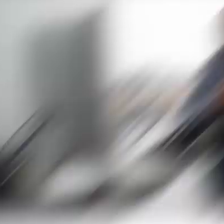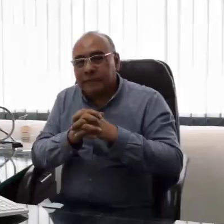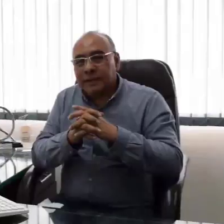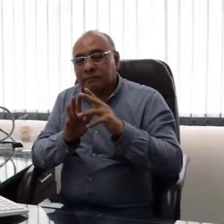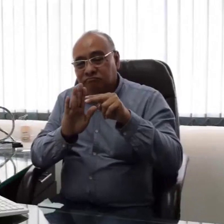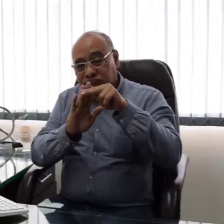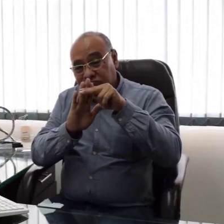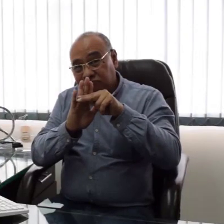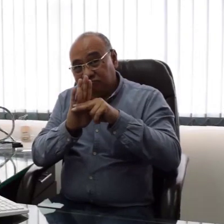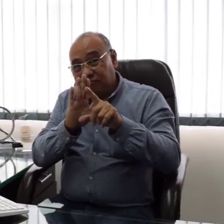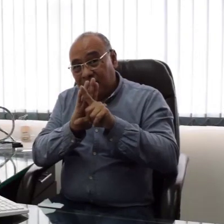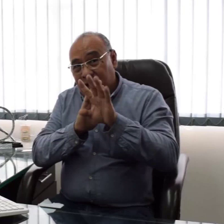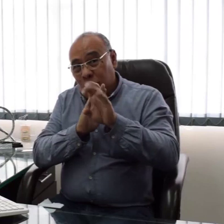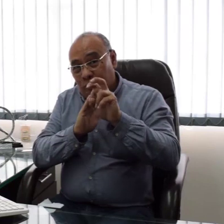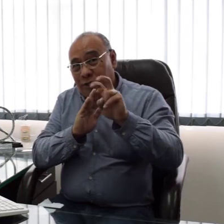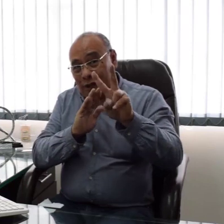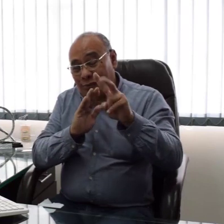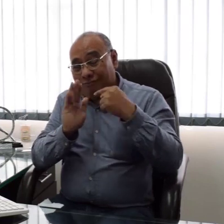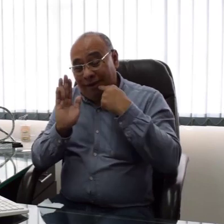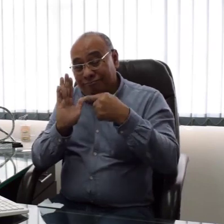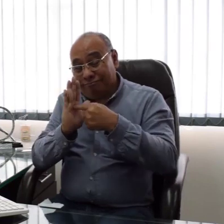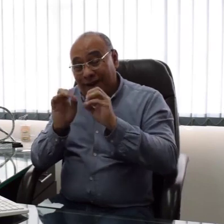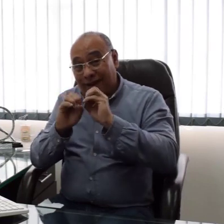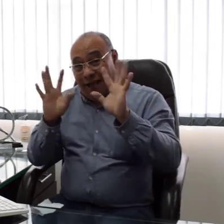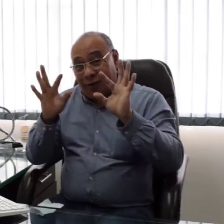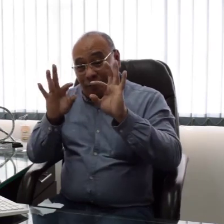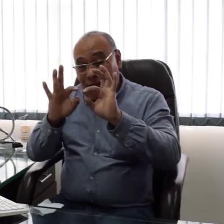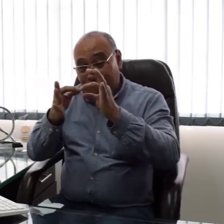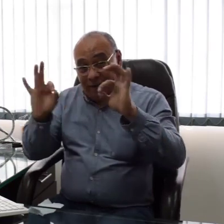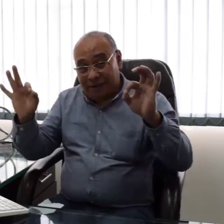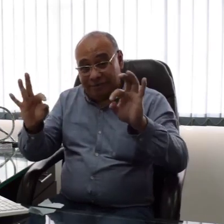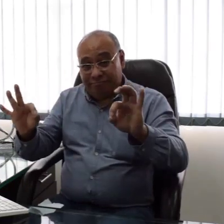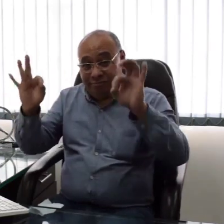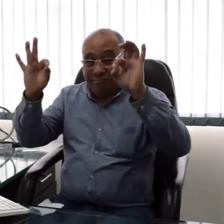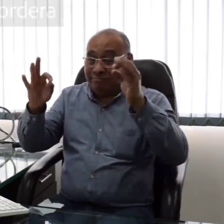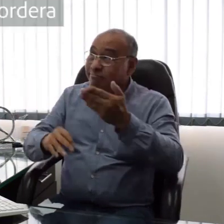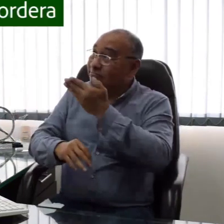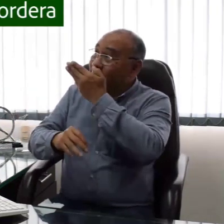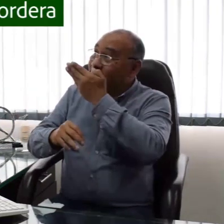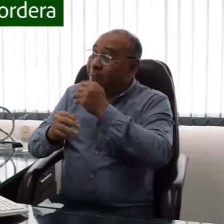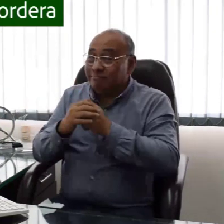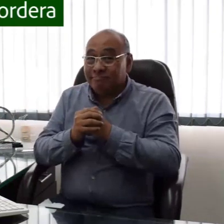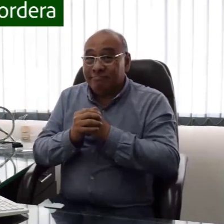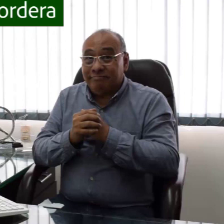Resaltemos nuevamente lo mencionado en la ley 982 del 2005. Vivencia de la sordera.